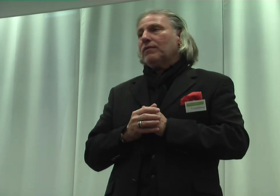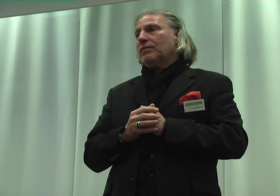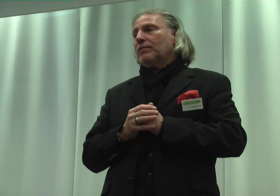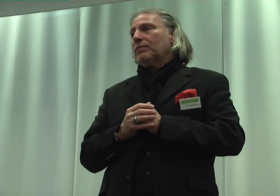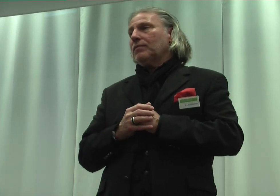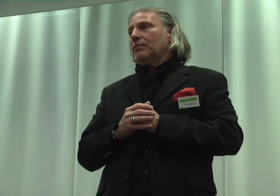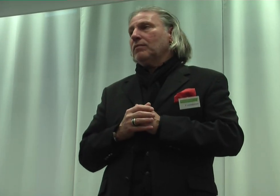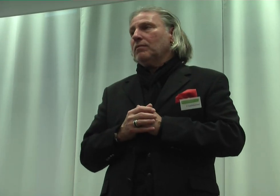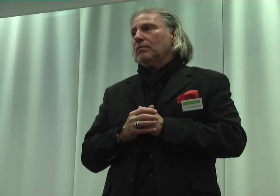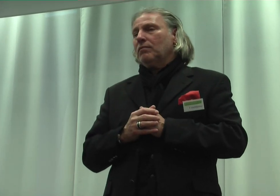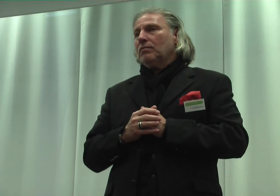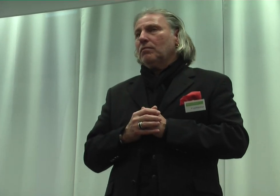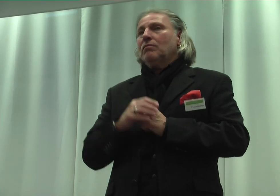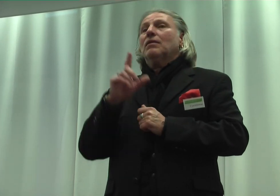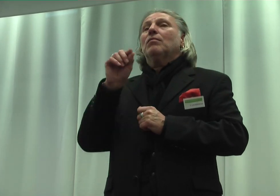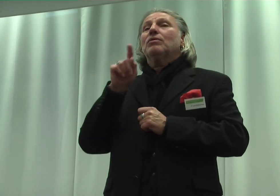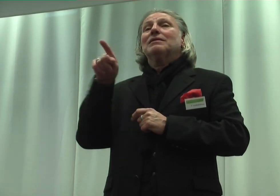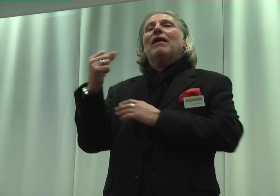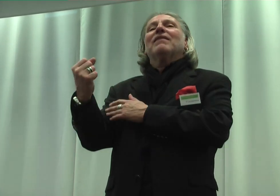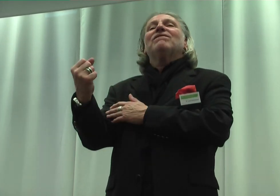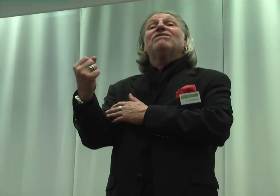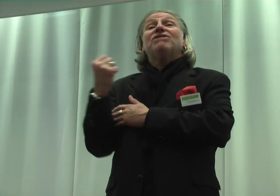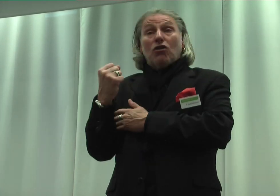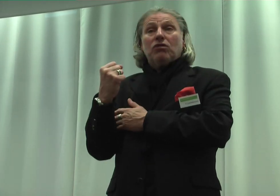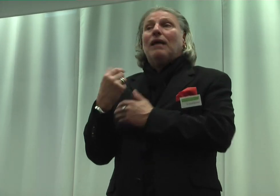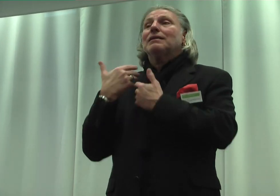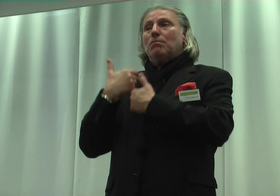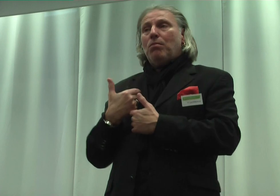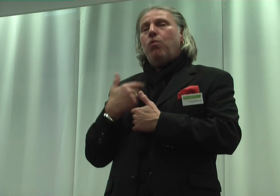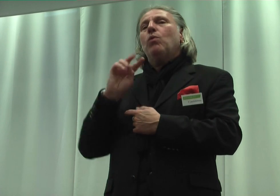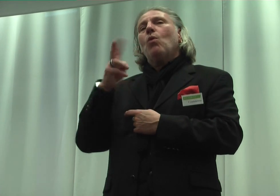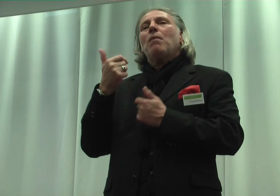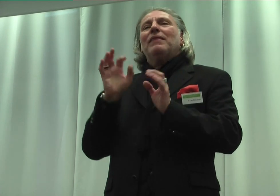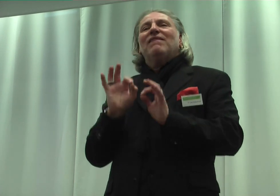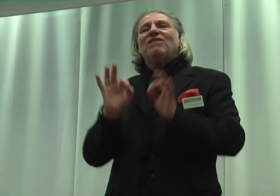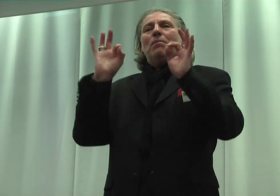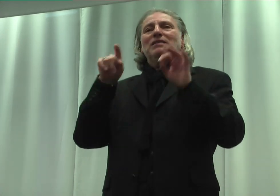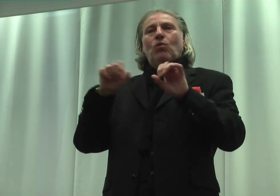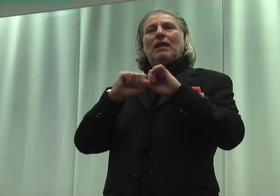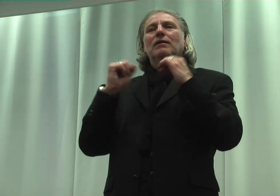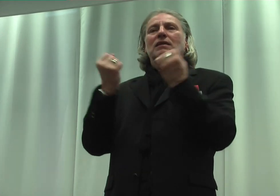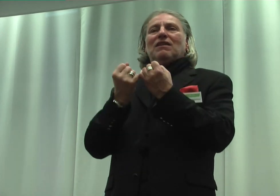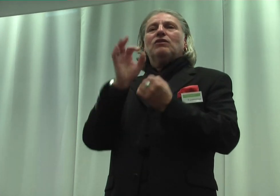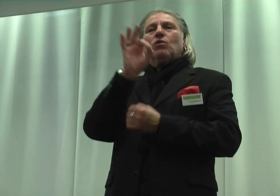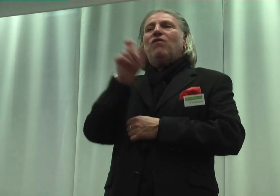Es ist zwar ein verstärktes Bemühen, um eine Verbesserung der Situation von Menschen mit Behinderung festzustellen,